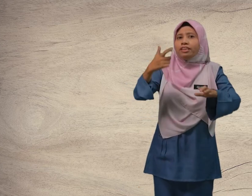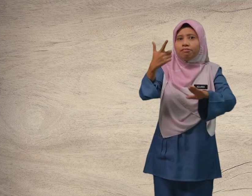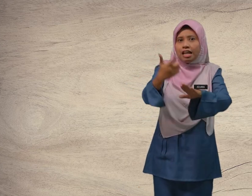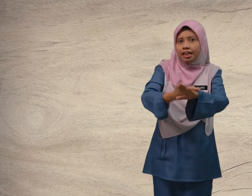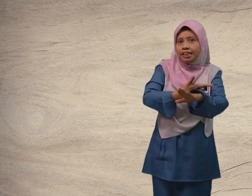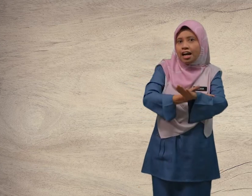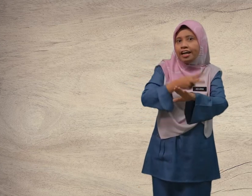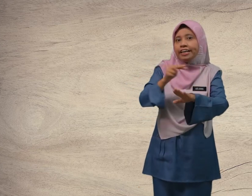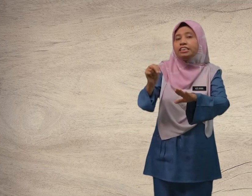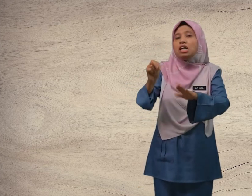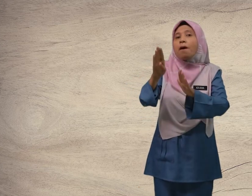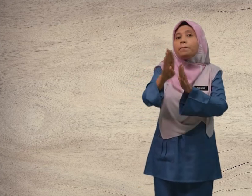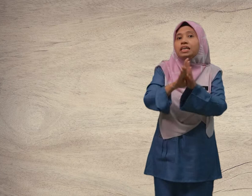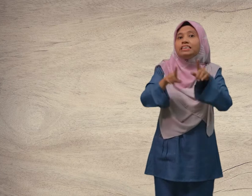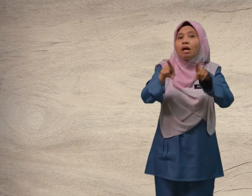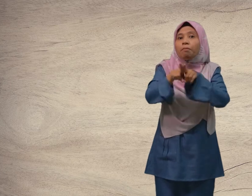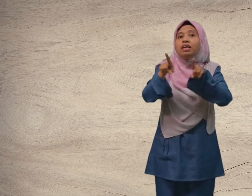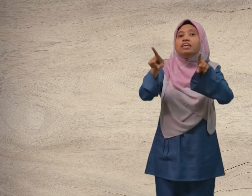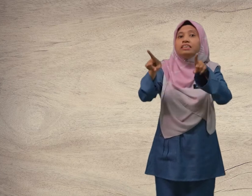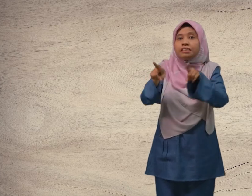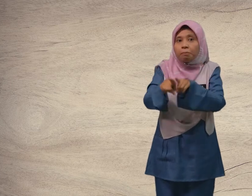latihan bersama-sama.